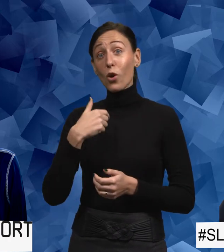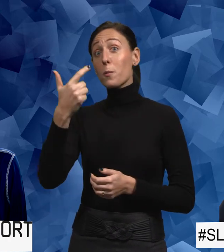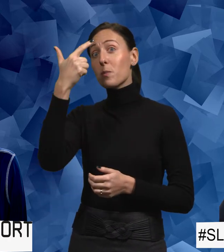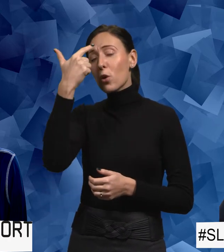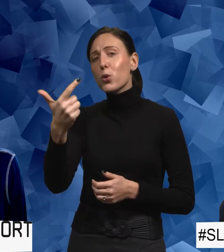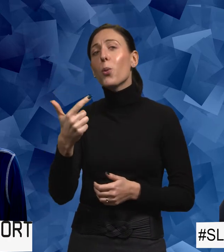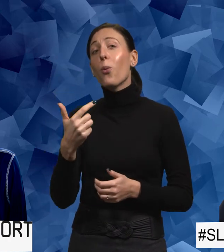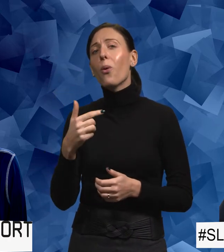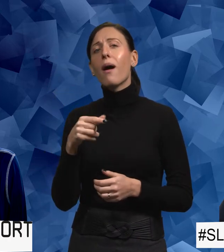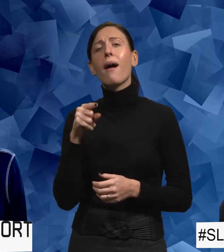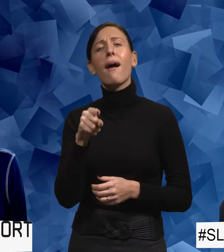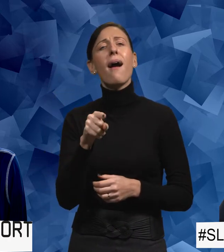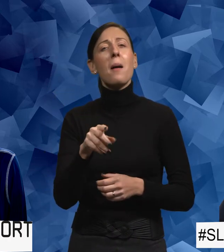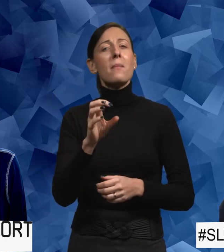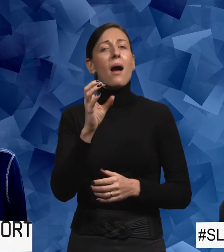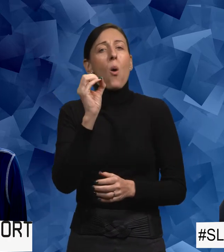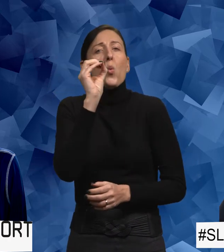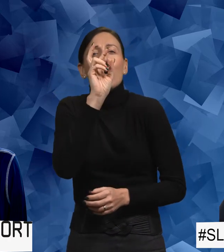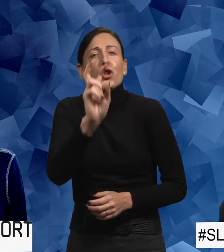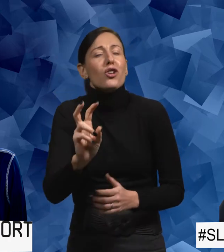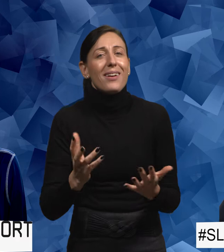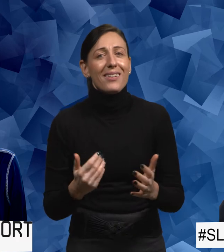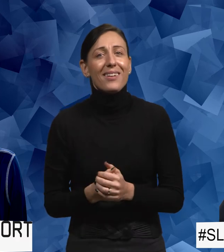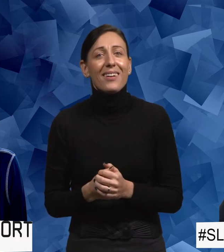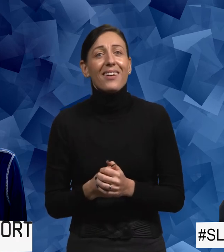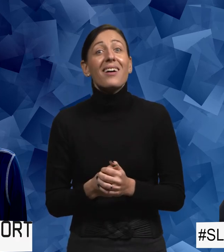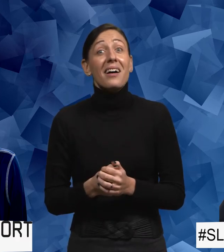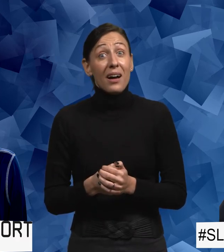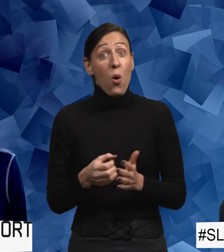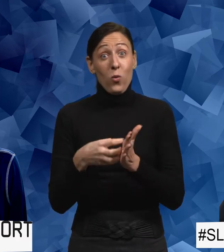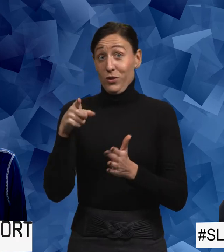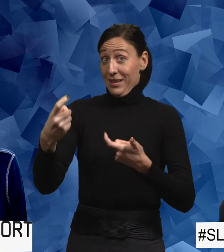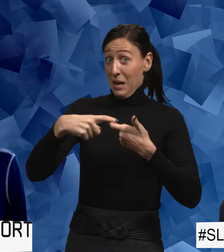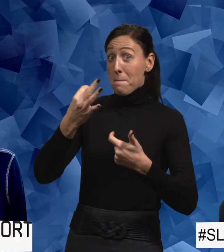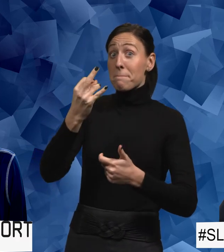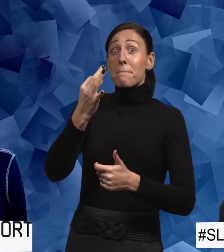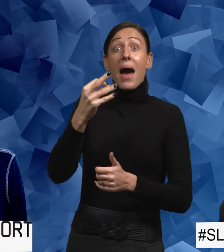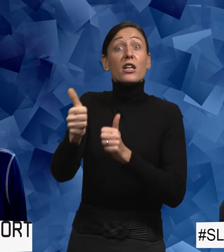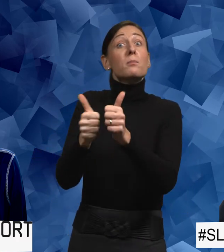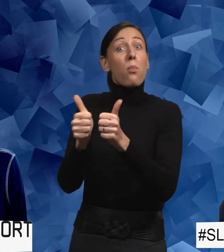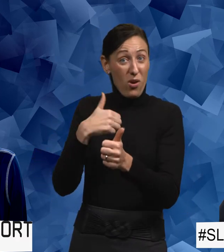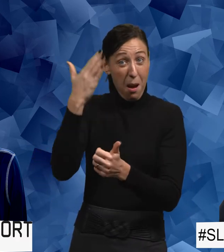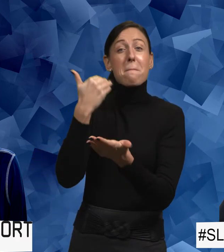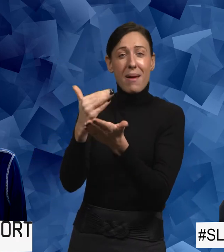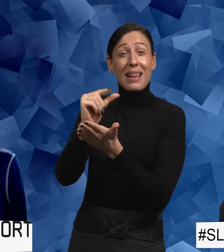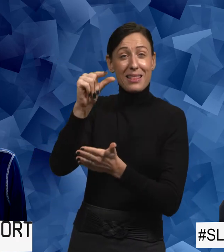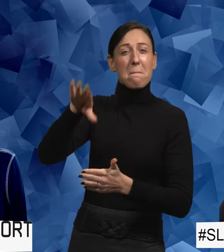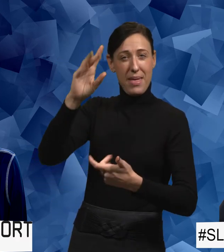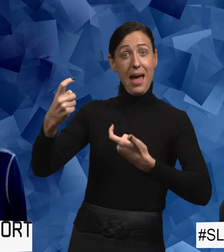det blir osynliggjort helt enkelt. Eftersom det nu är parasport ska jag berätta lite mer om det här exemplet från